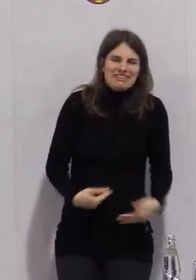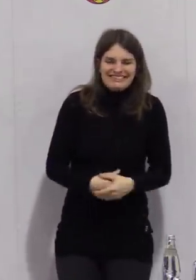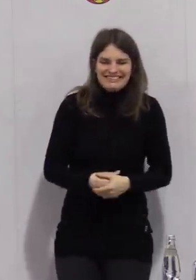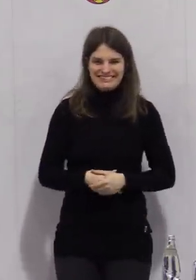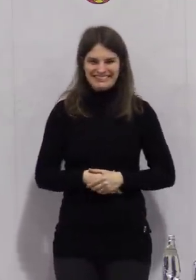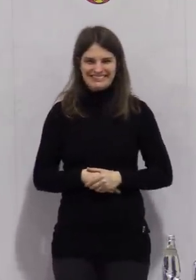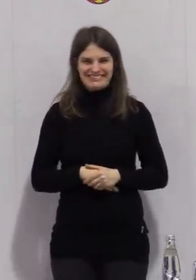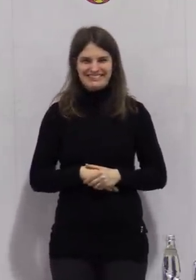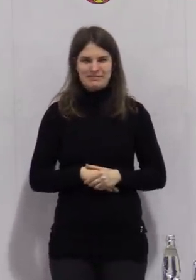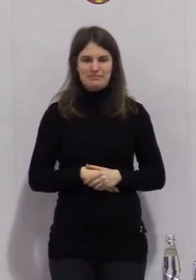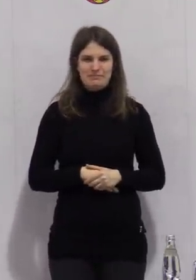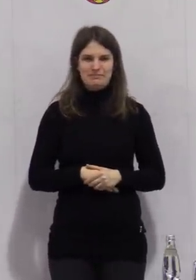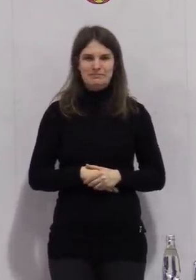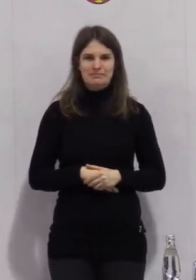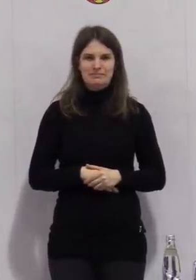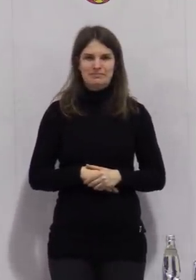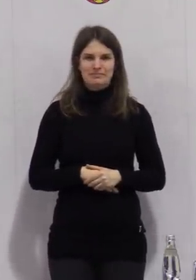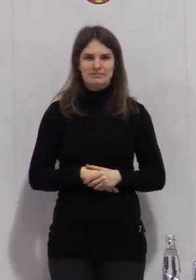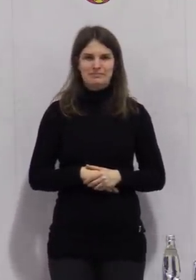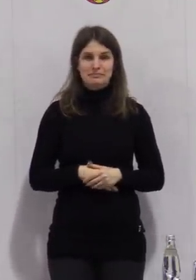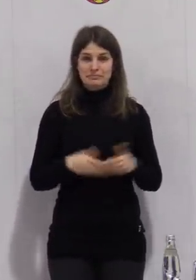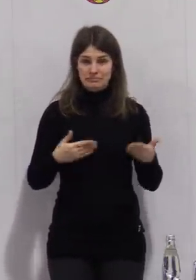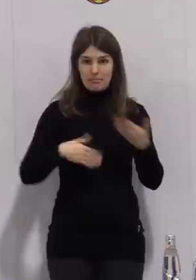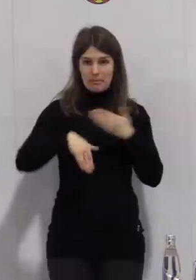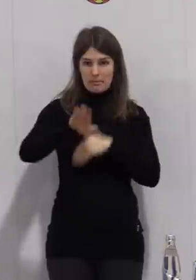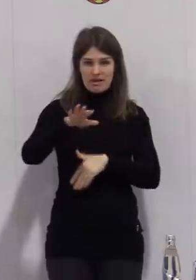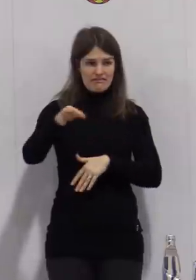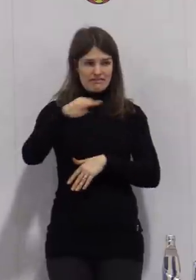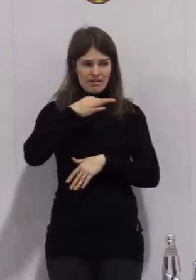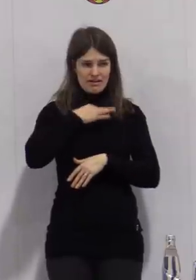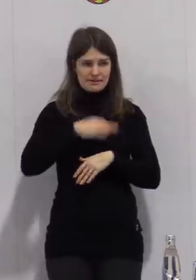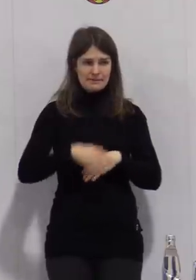es weitere Fragen in der Runde?